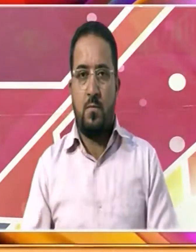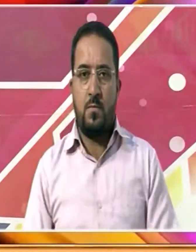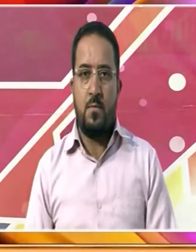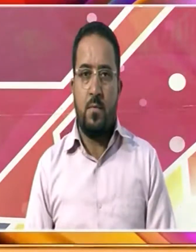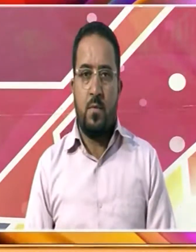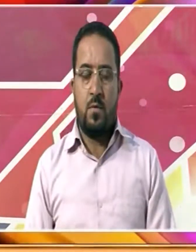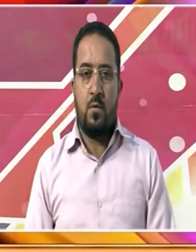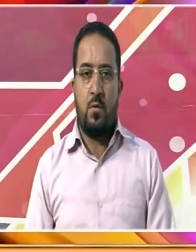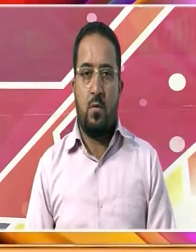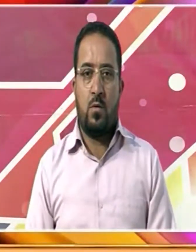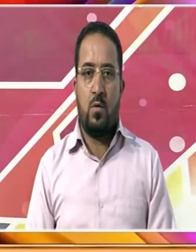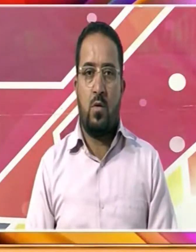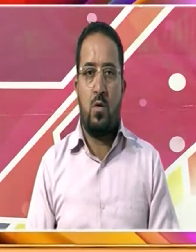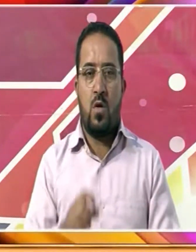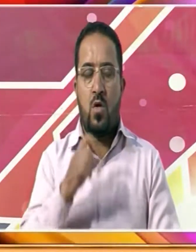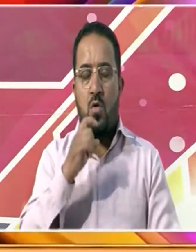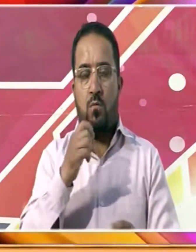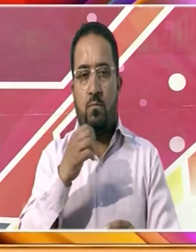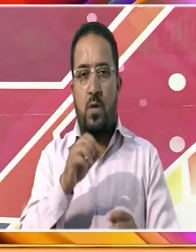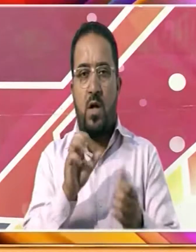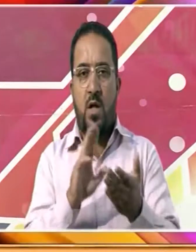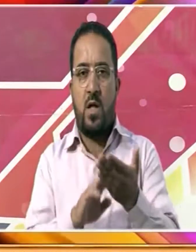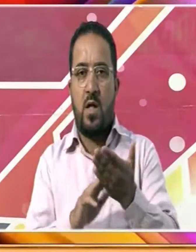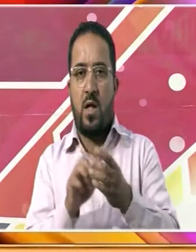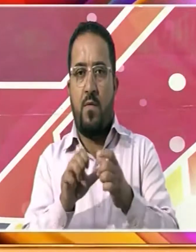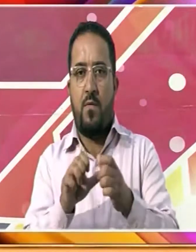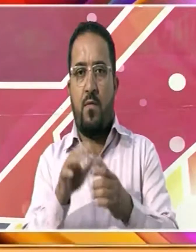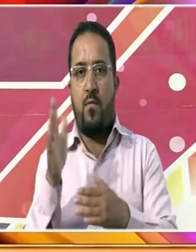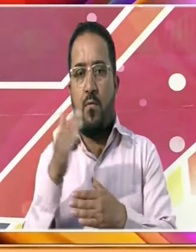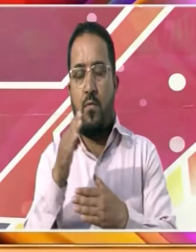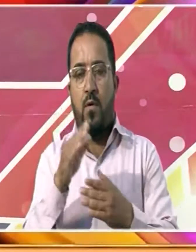یہ تقریبات آزادی کا امرت مہاوت سو کے